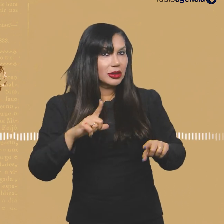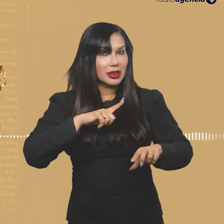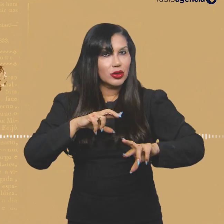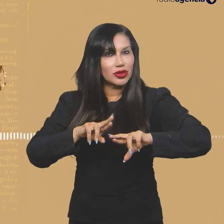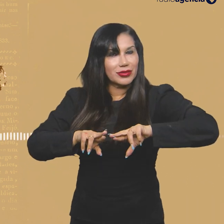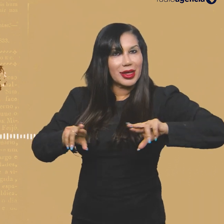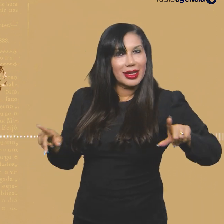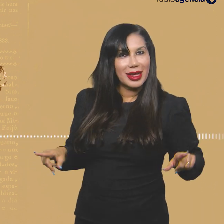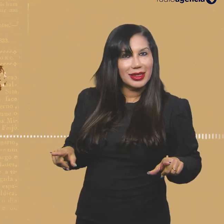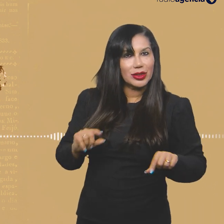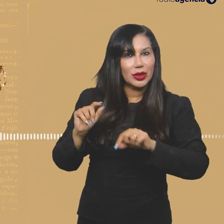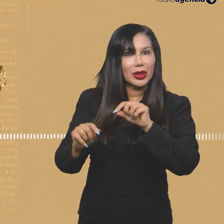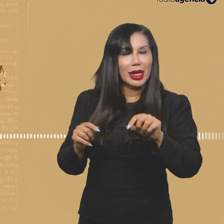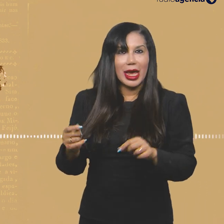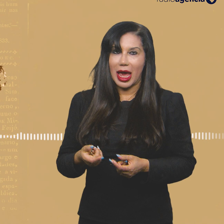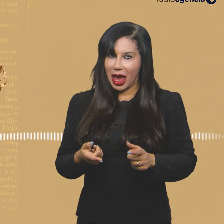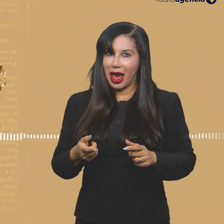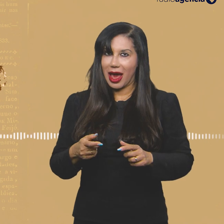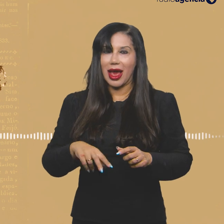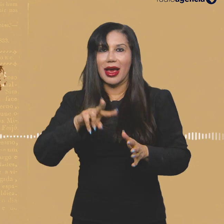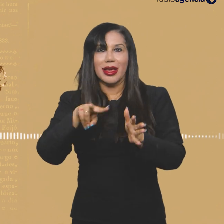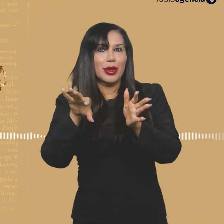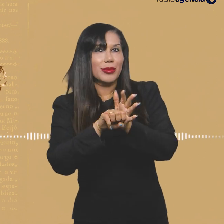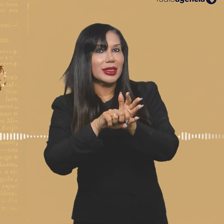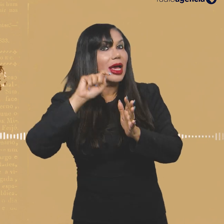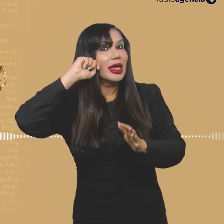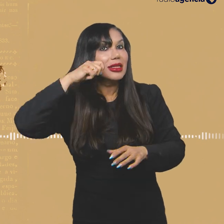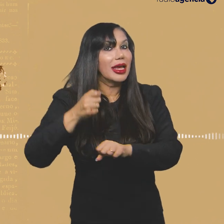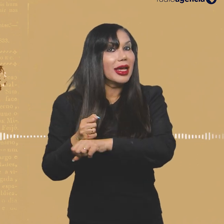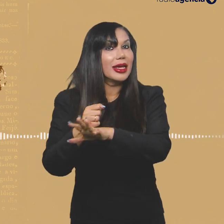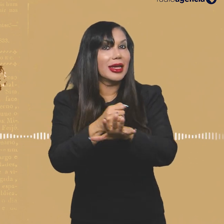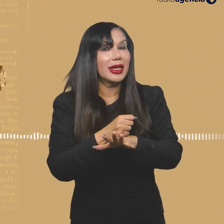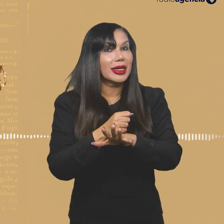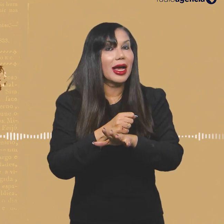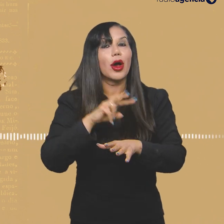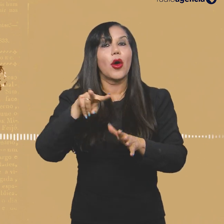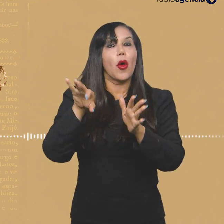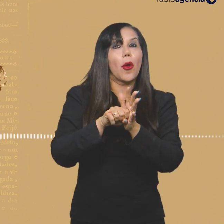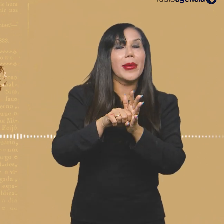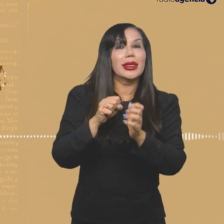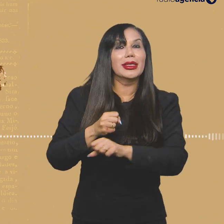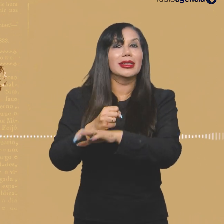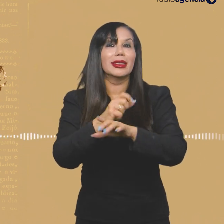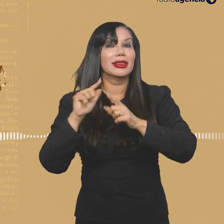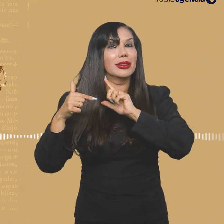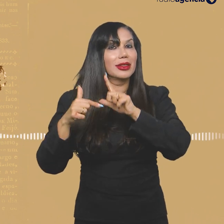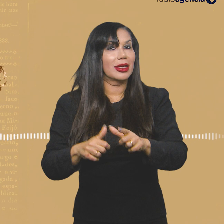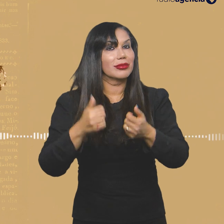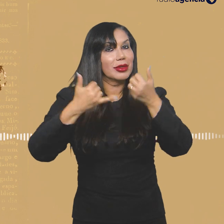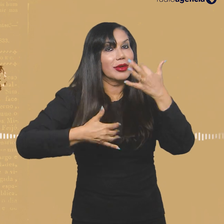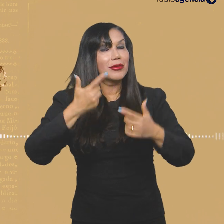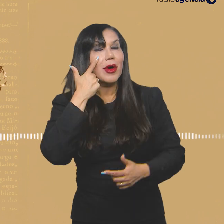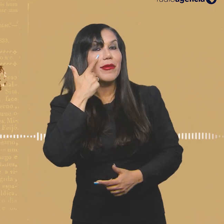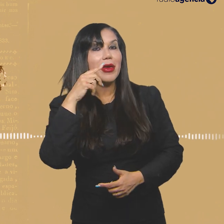Mas existem diferenças bem demarcadas entre a imprensa negra e as mídias tidas como tradicionais ou mais generalistas?